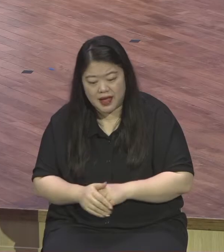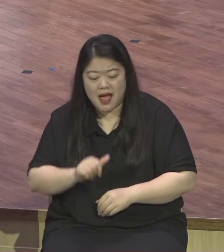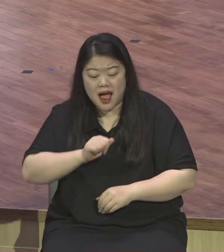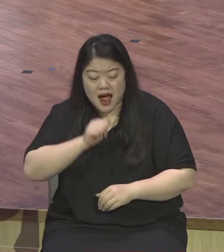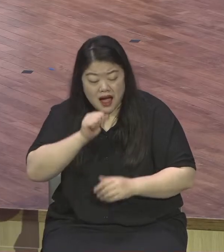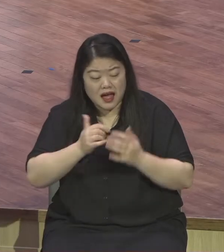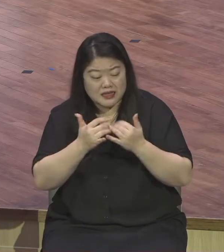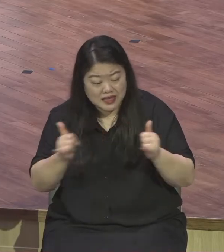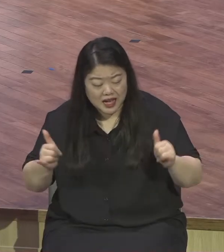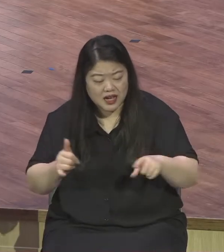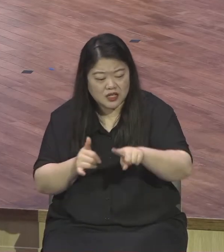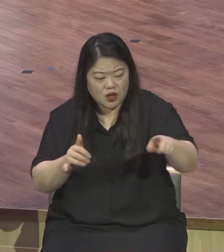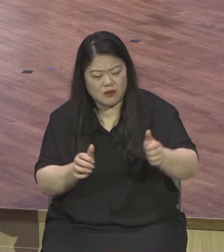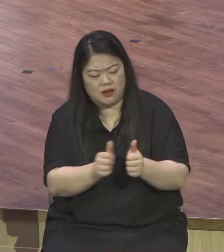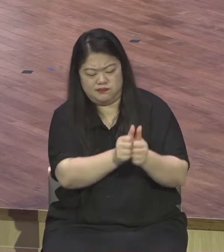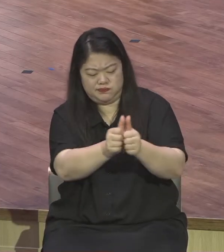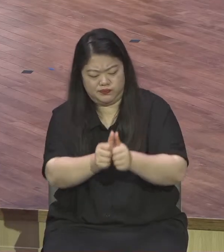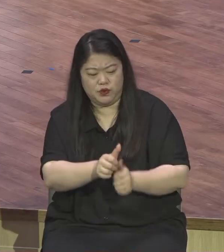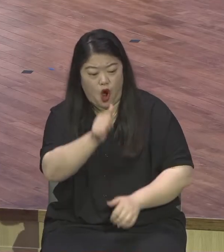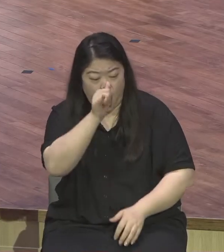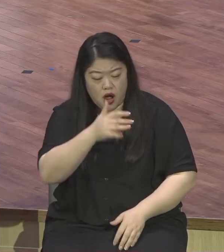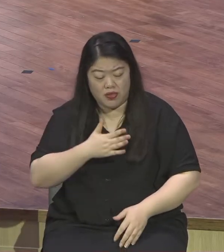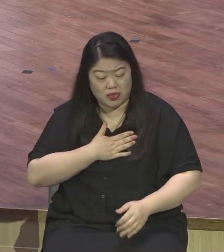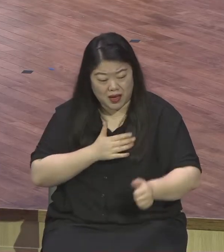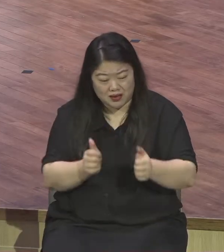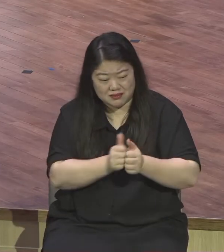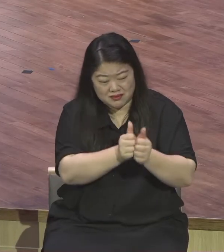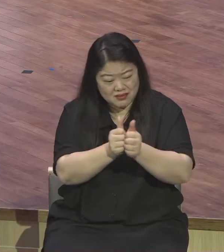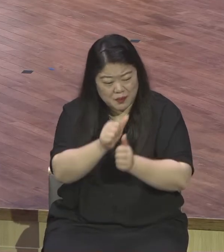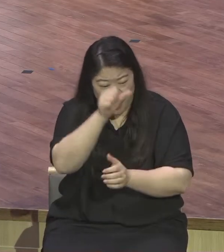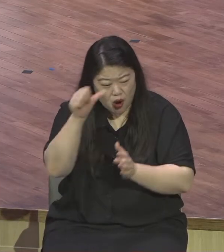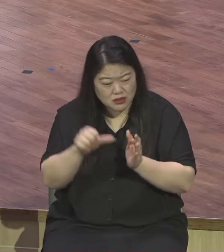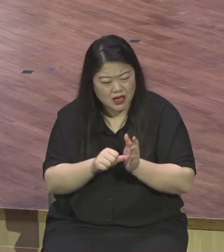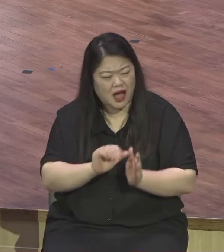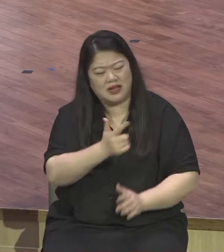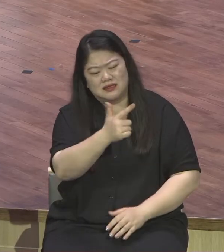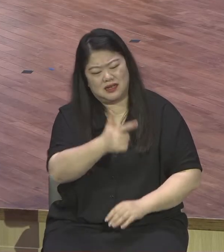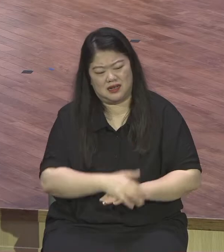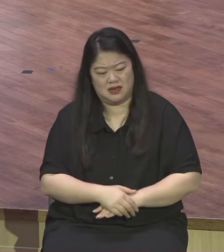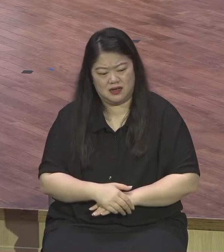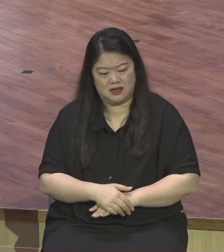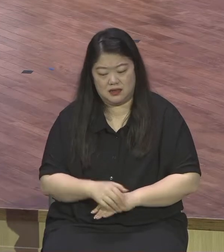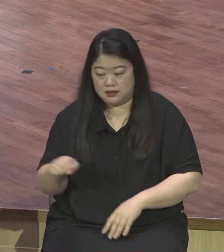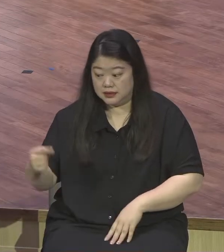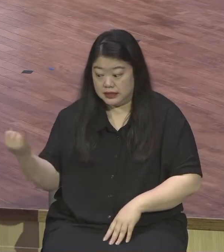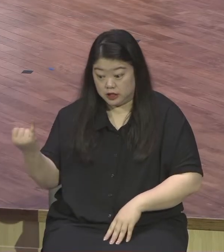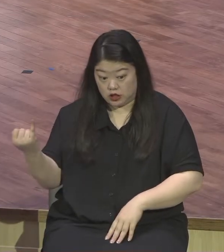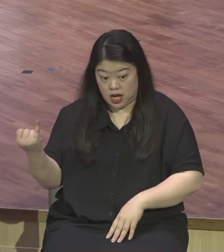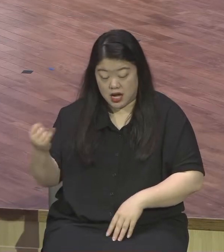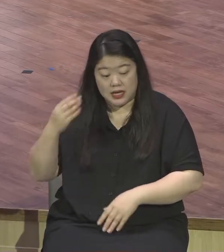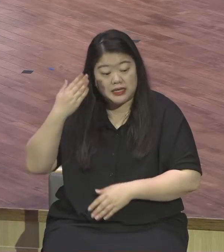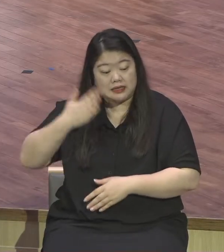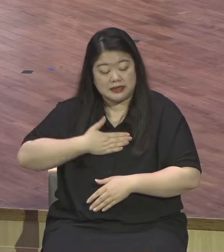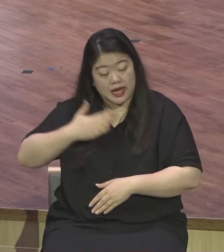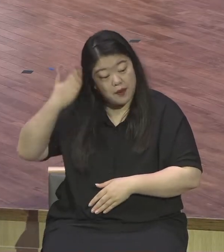아니하리라 이 여자가 내 몸에 이 향유를 부은 것은 내 장례를 위하여 함이니라